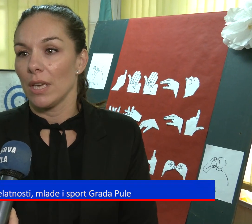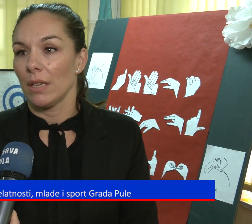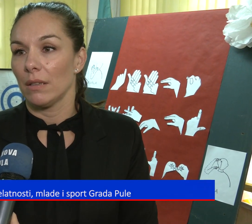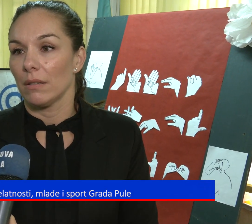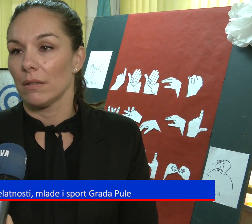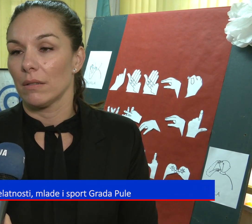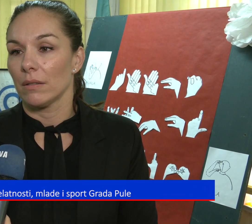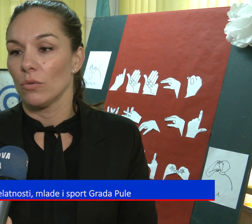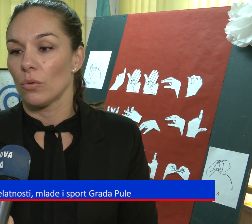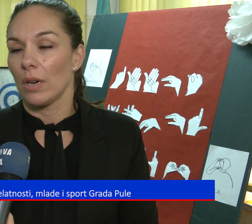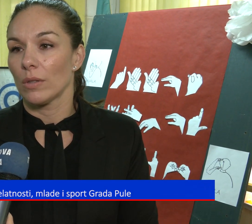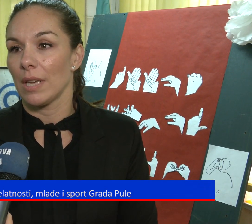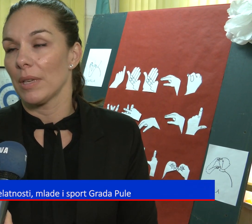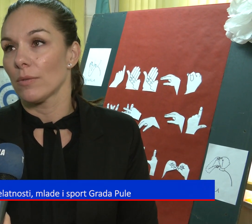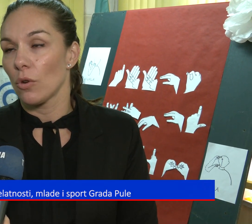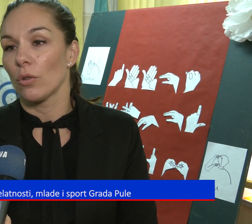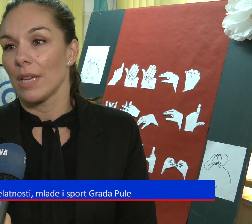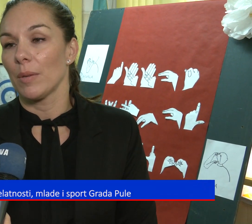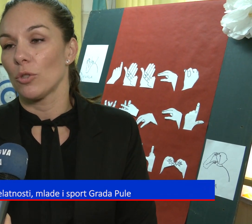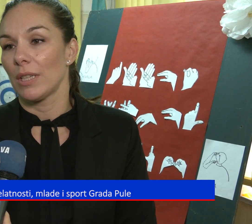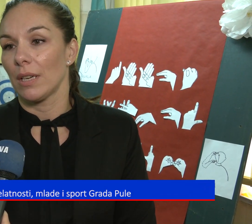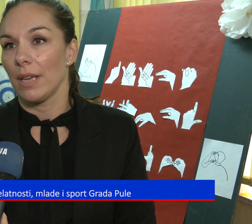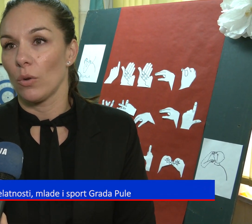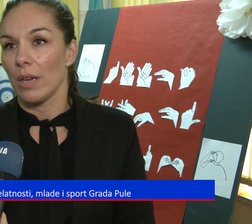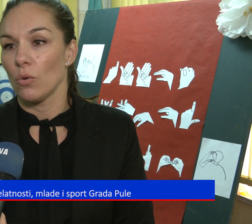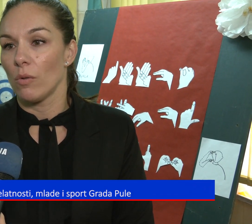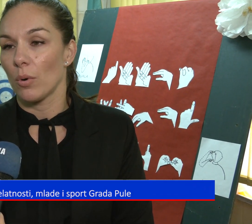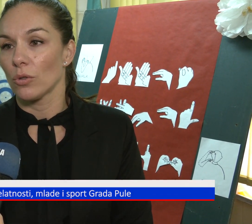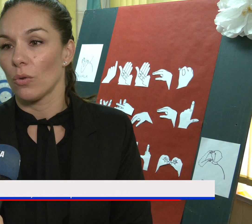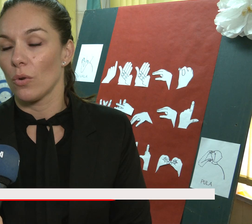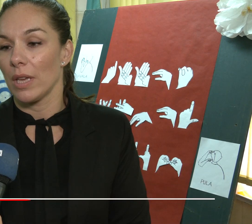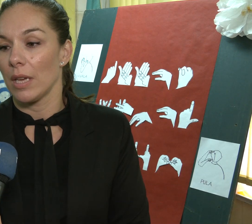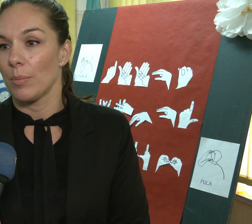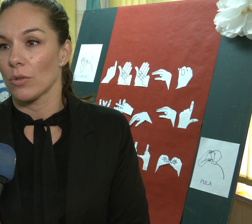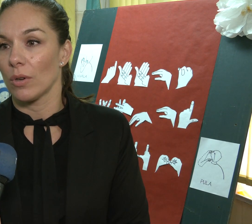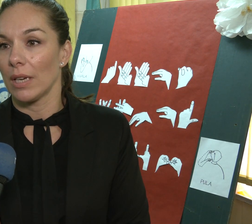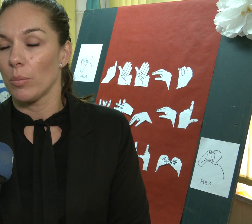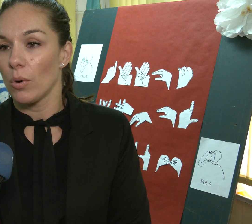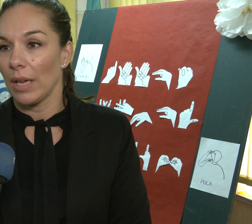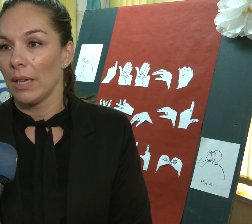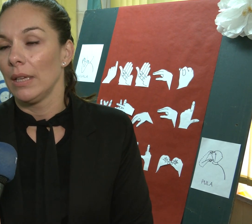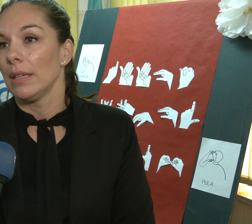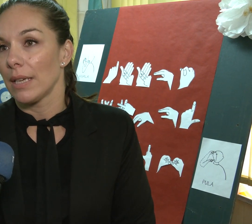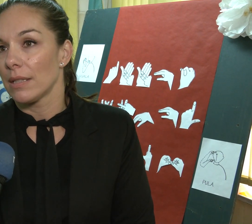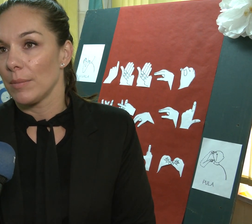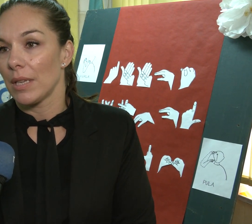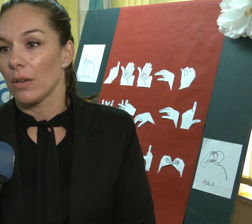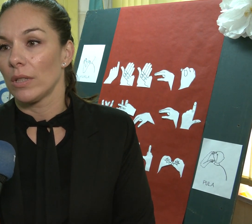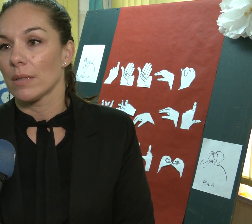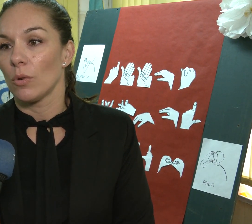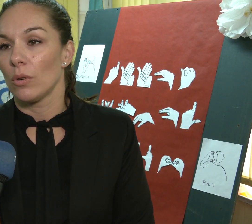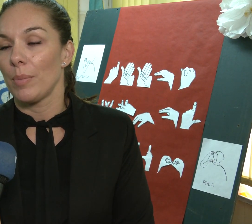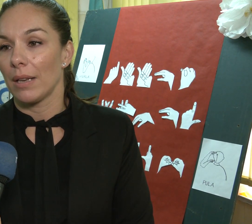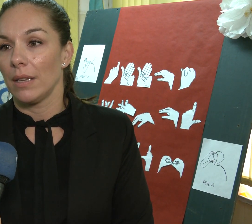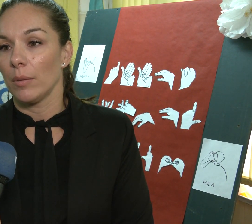najvažnije, udruga skoro od samih početaka djeluje u ovom prostoru koji je prostor grada Pule i zaista nam je